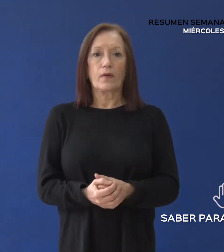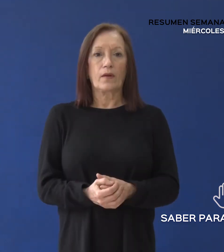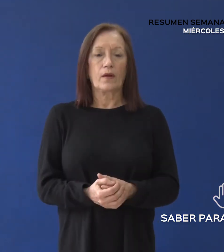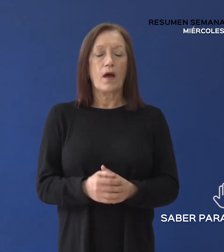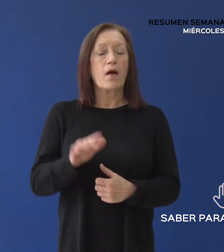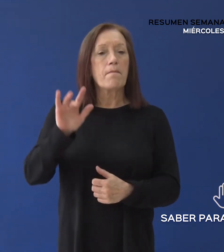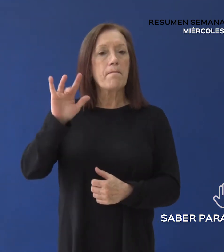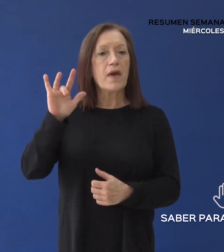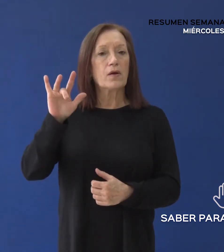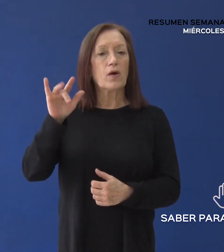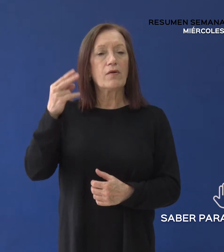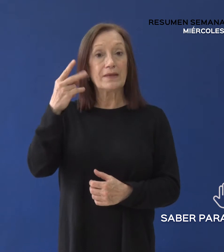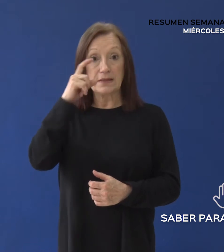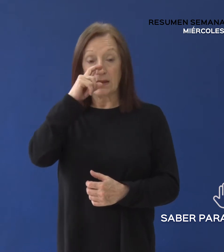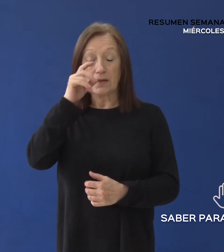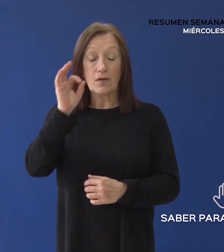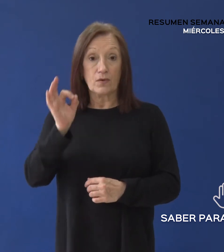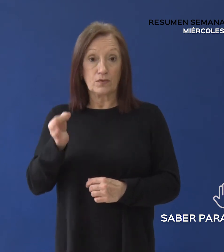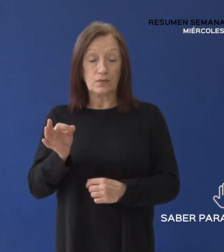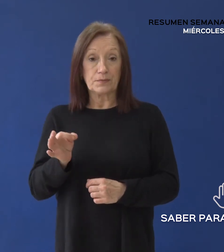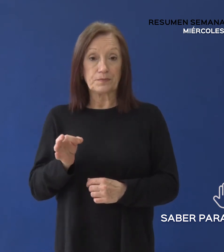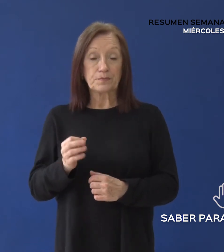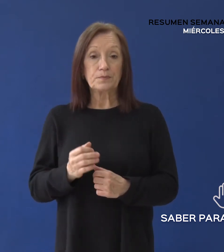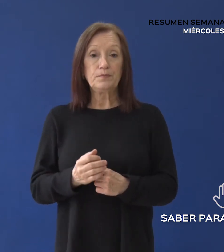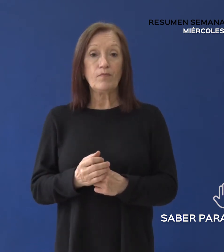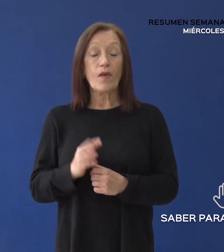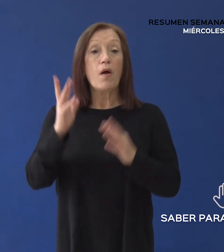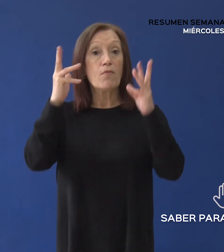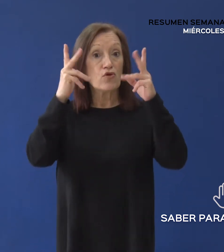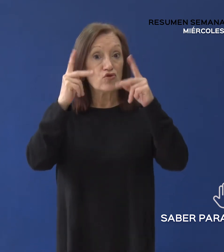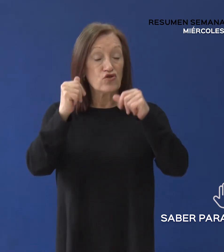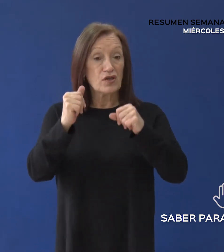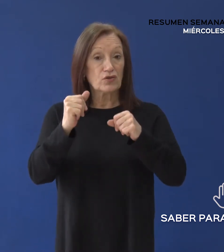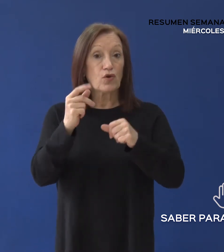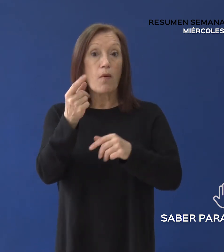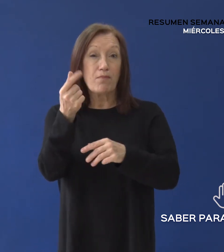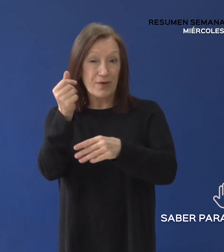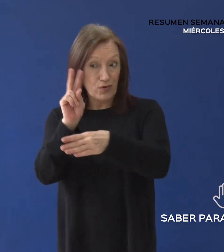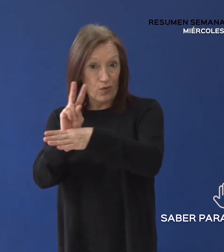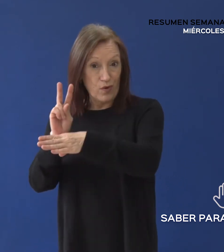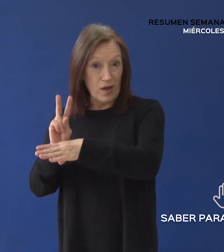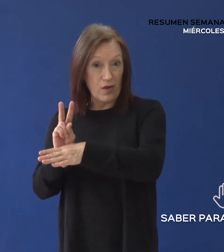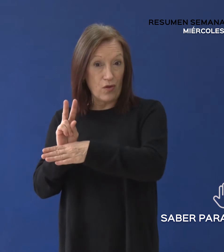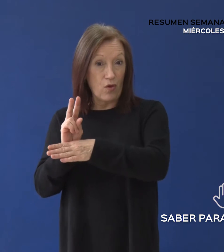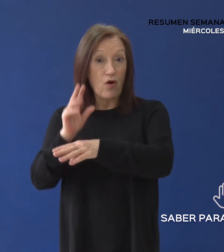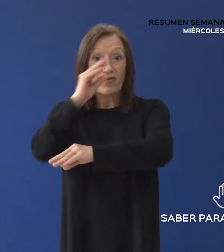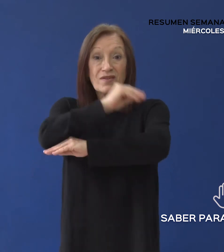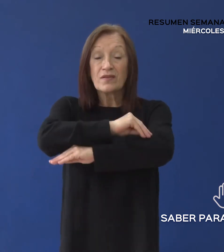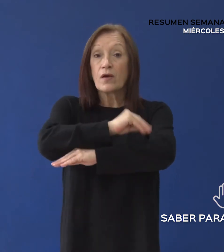Miércoles 27. El programa Más Precios Cuidados llega a Santa Cruz con 1